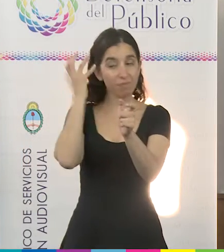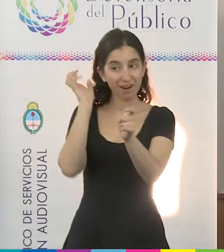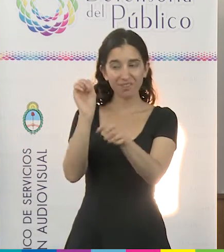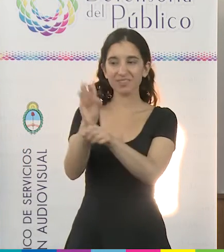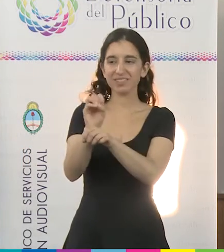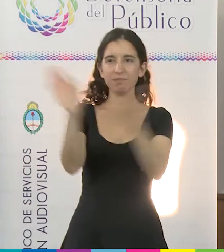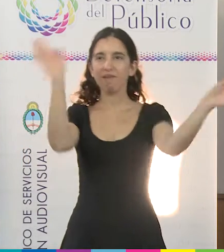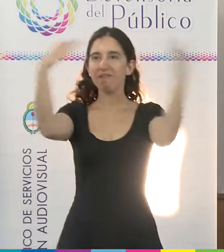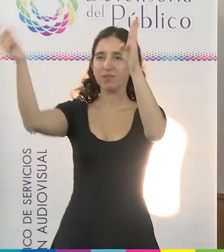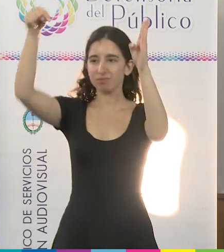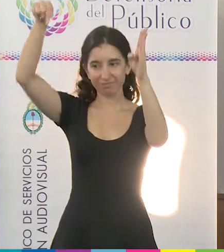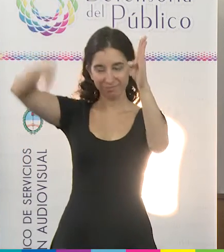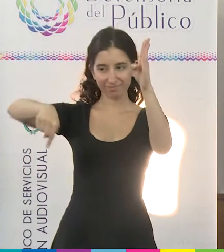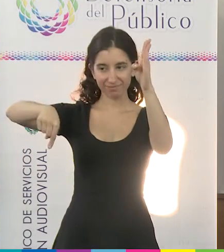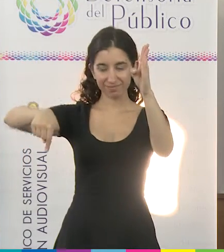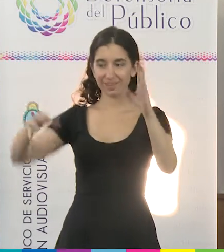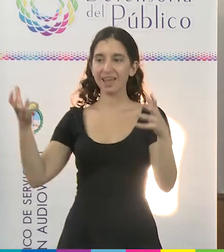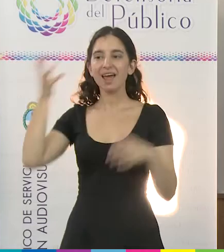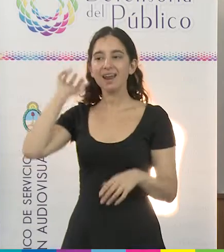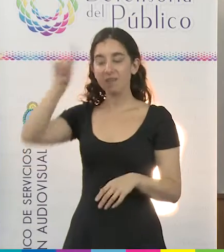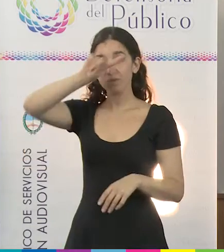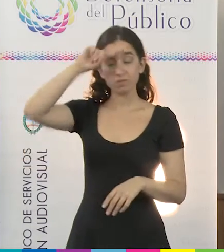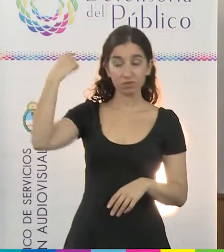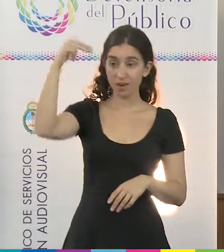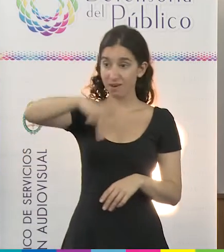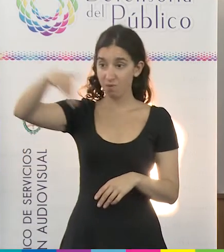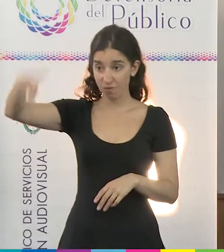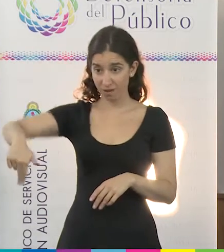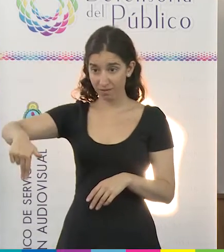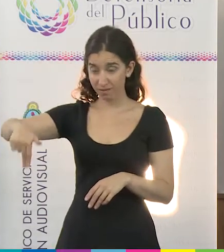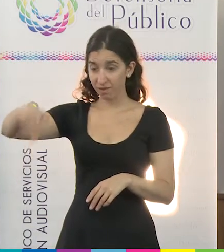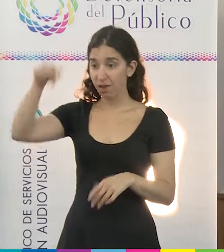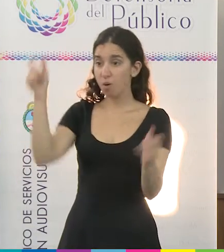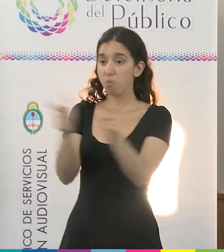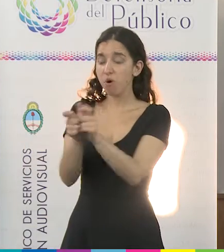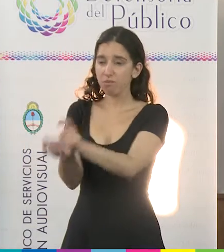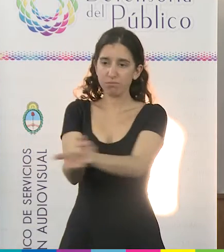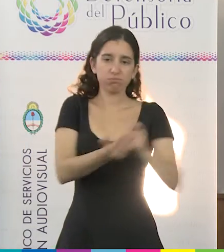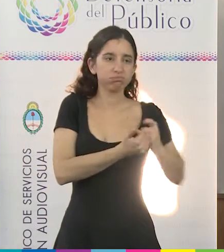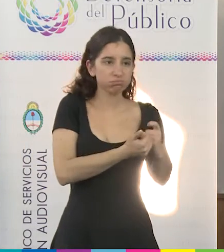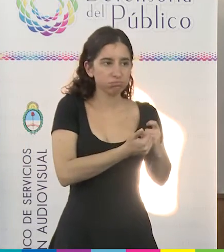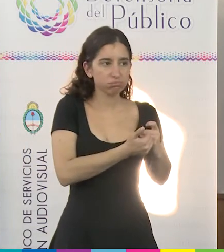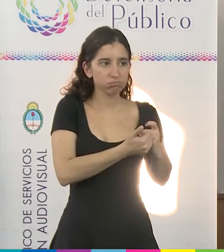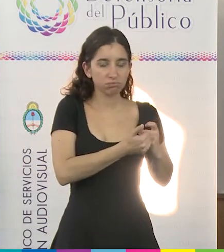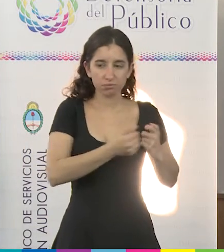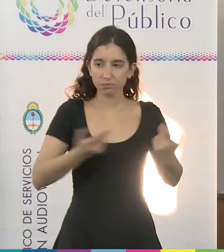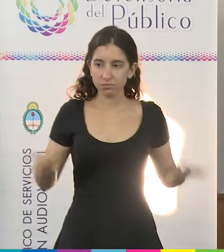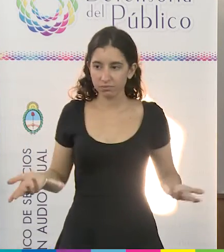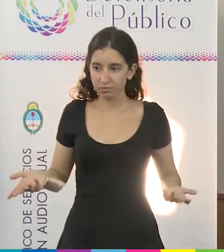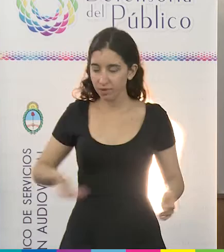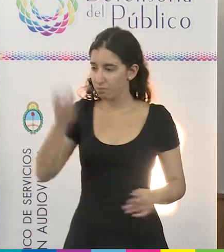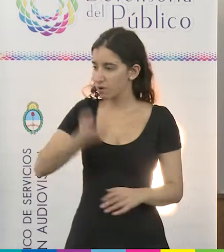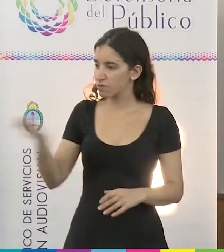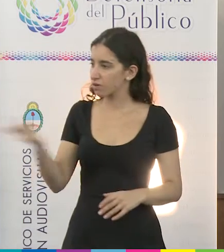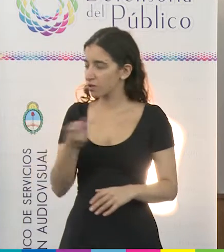por nuestra Radio Nacional Neuquén recientemente levantado. Si bien sus propios conductores